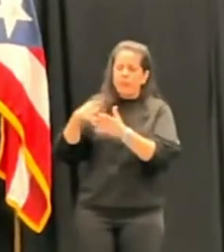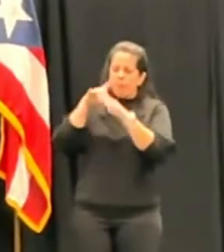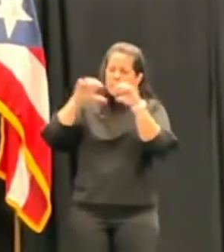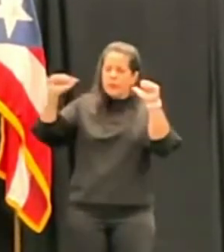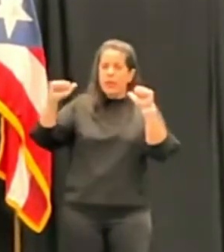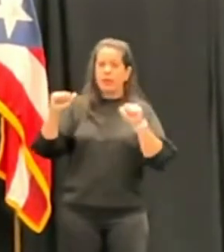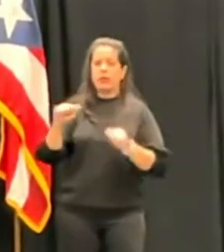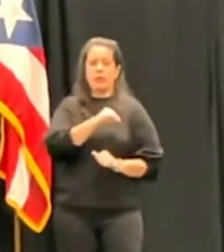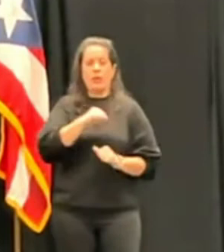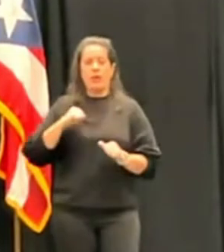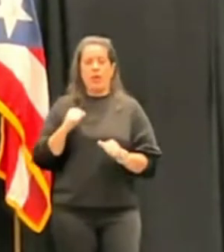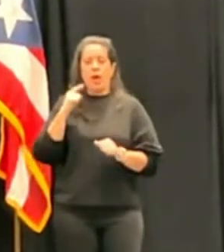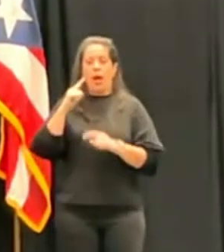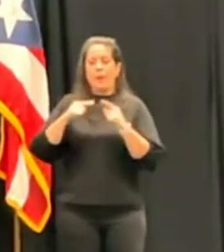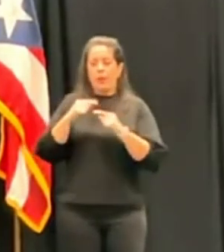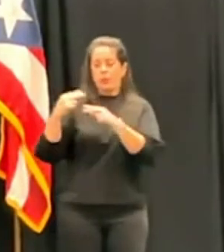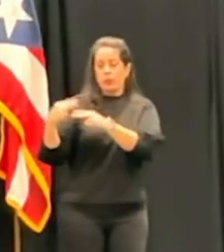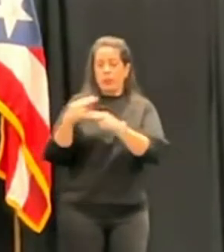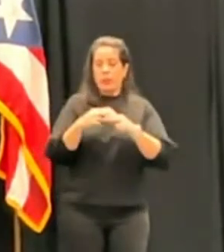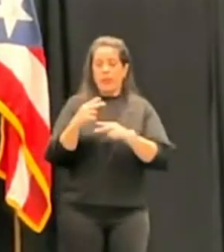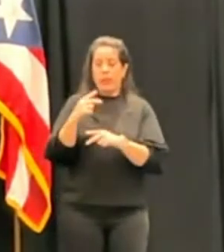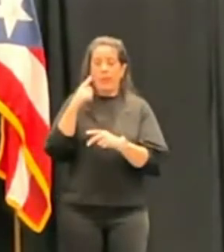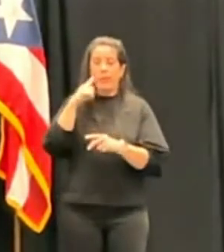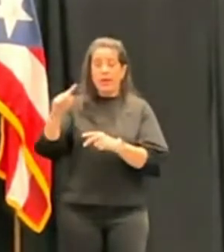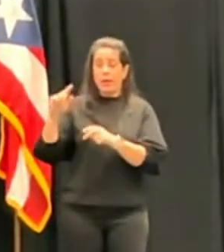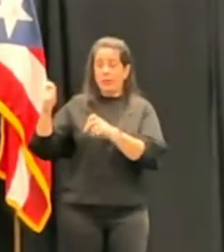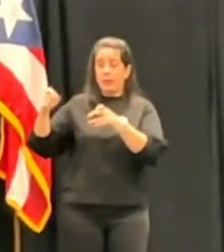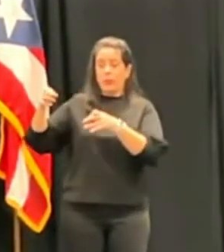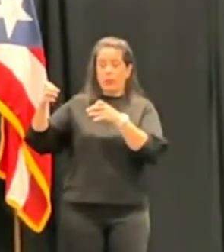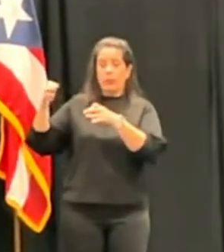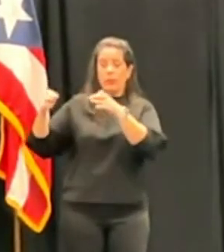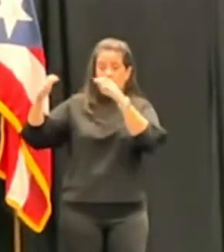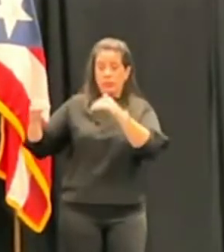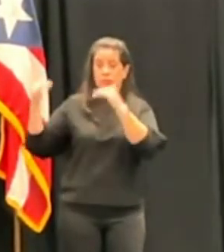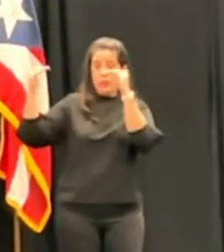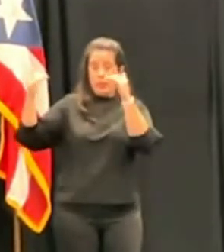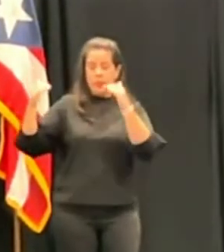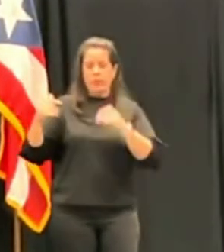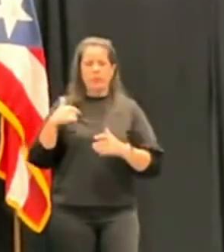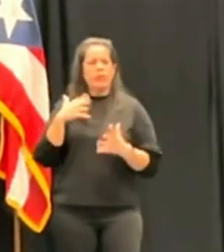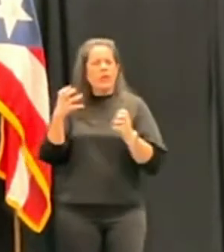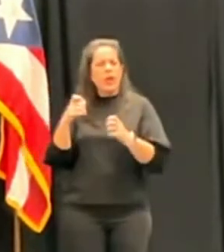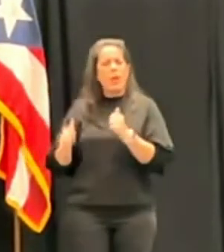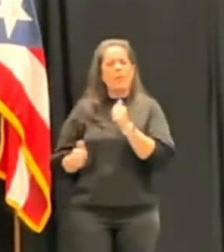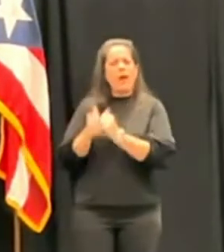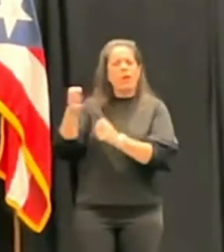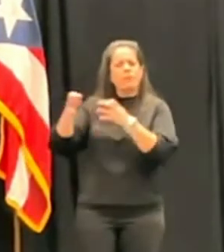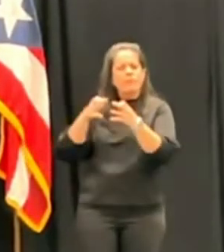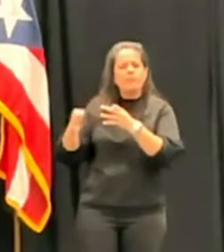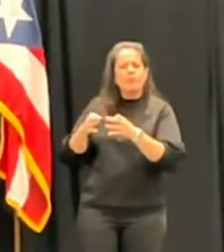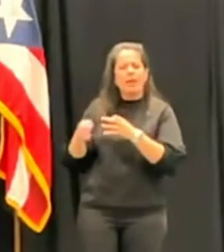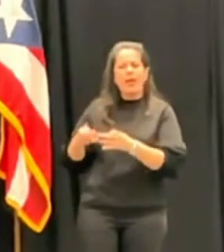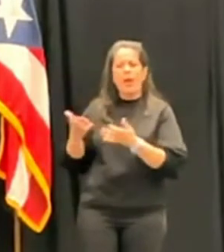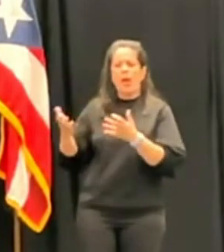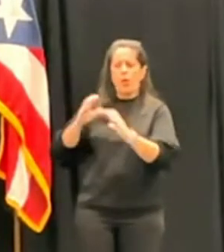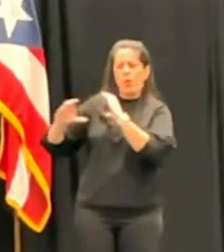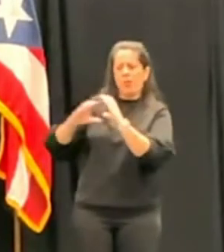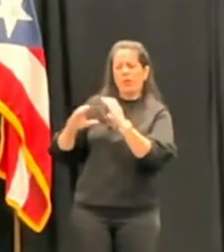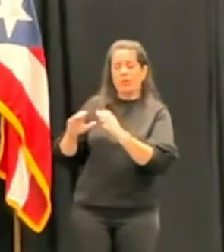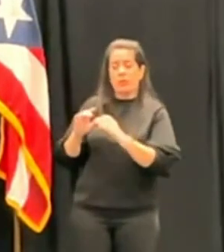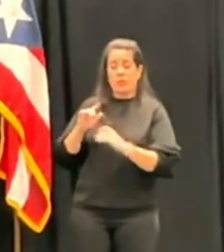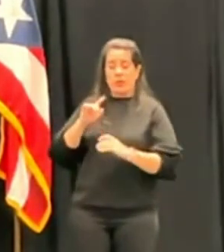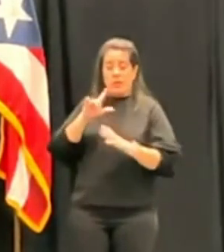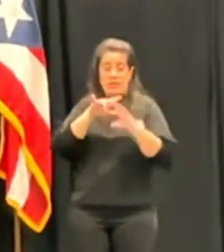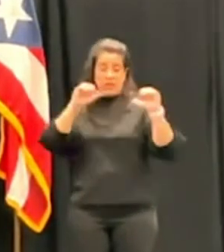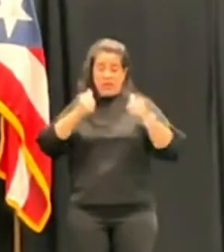sobre las designaciones correspondientes al Tribunal Supremo. Me gustaría que profundizar un poco en esa conversación y que él expresó